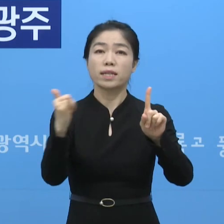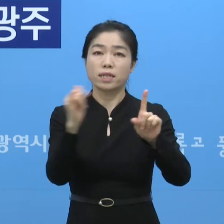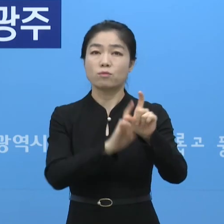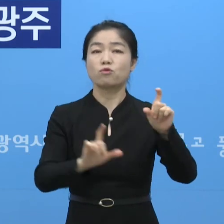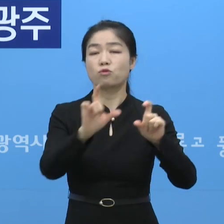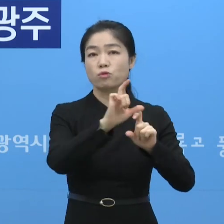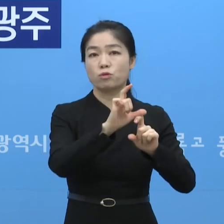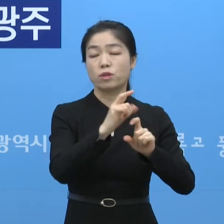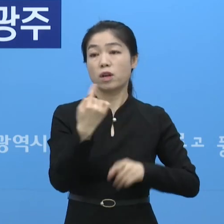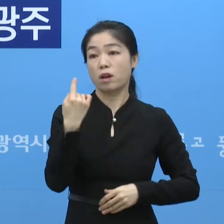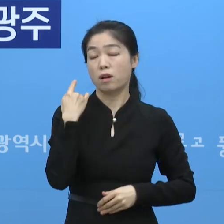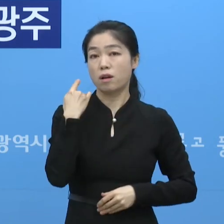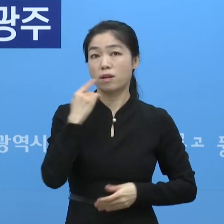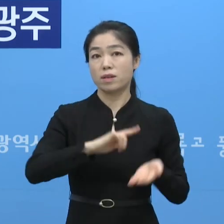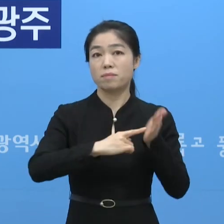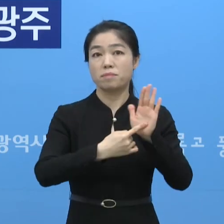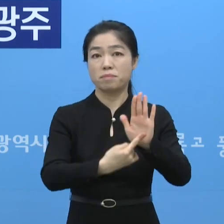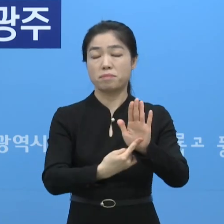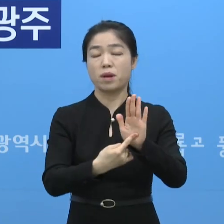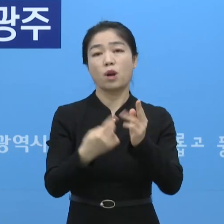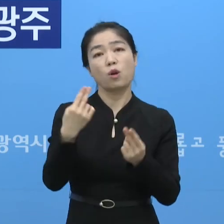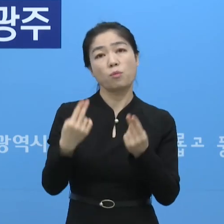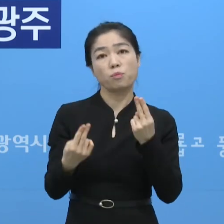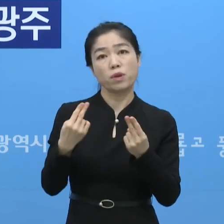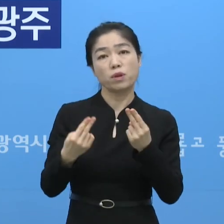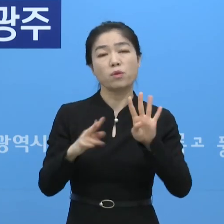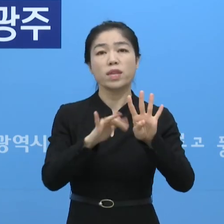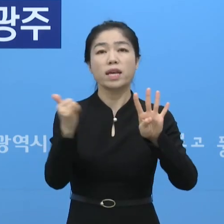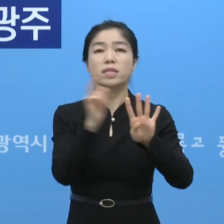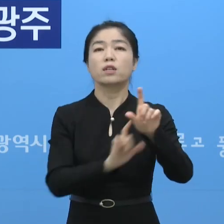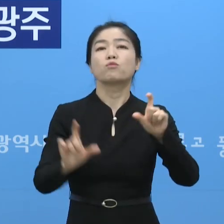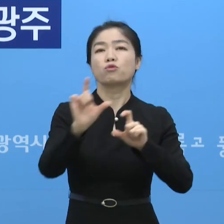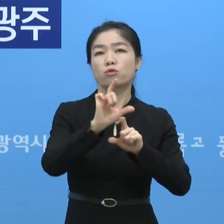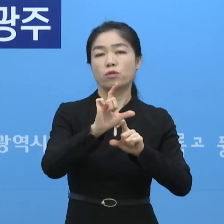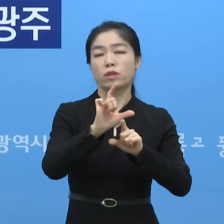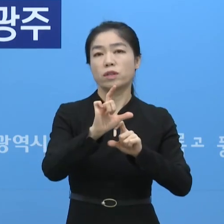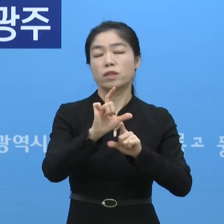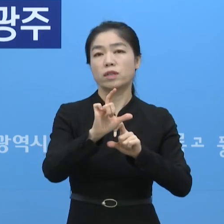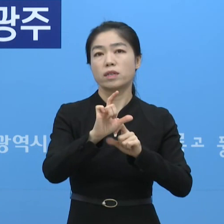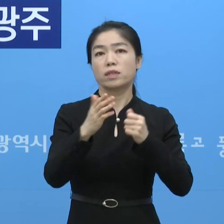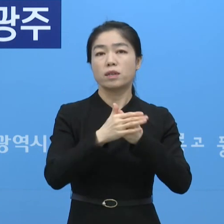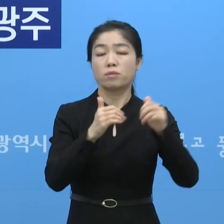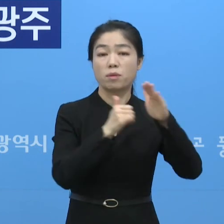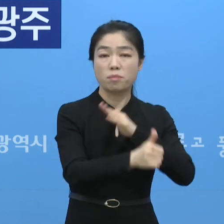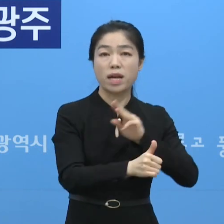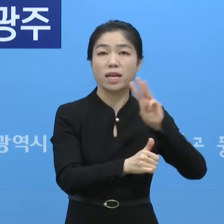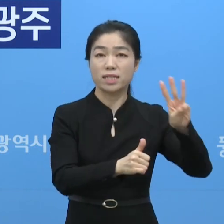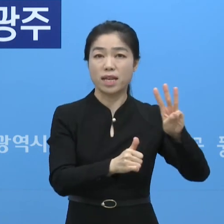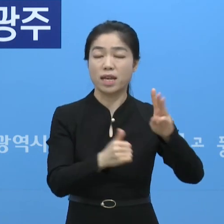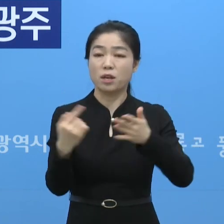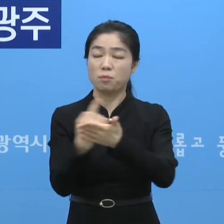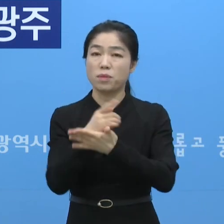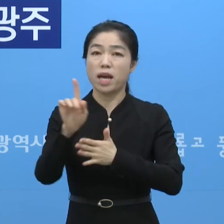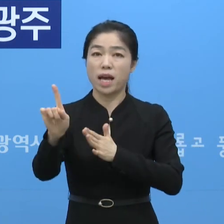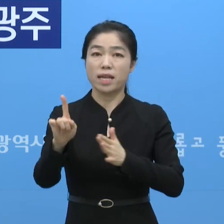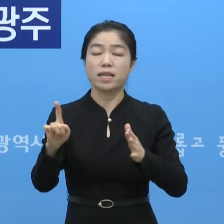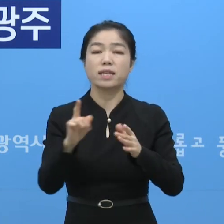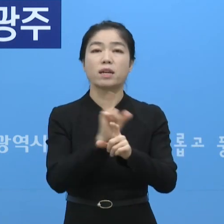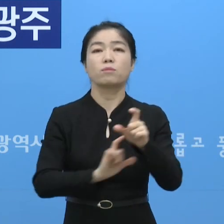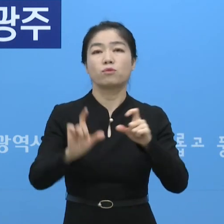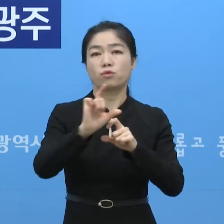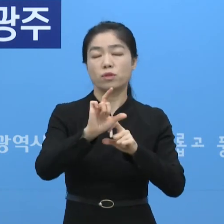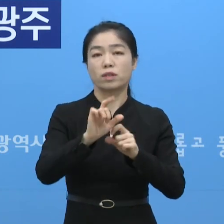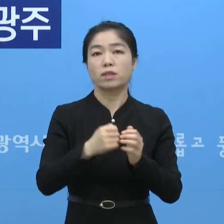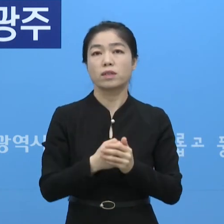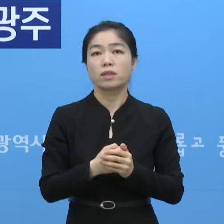됐고 어제 발표드렸던 것에 비해서는 지금 4명이 추가된 겁니다. 그래서 방문자 3명하고 접촉자 1명이 추가됐는데요.